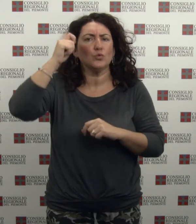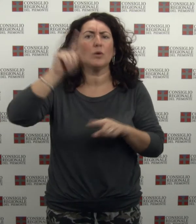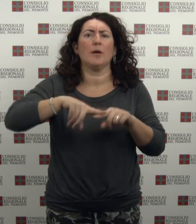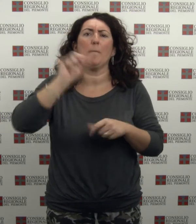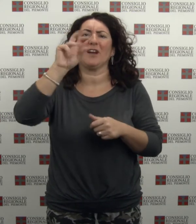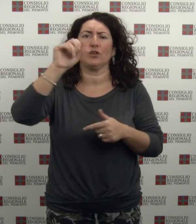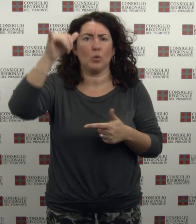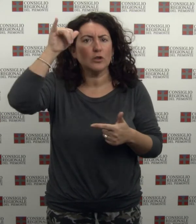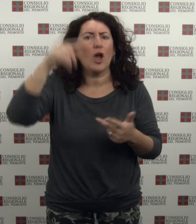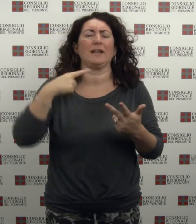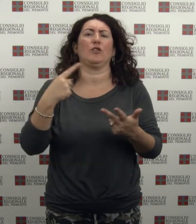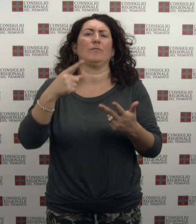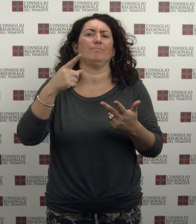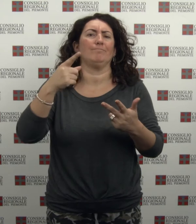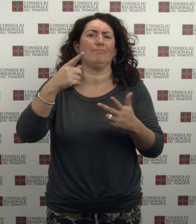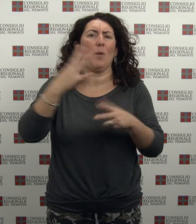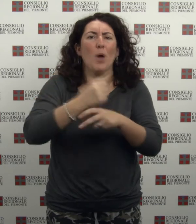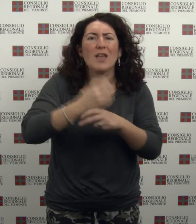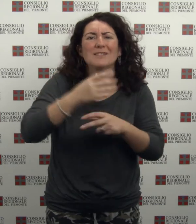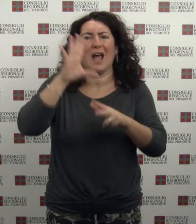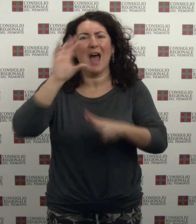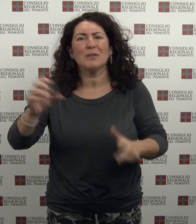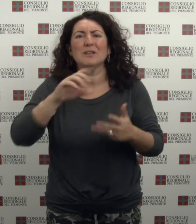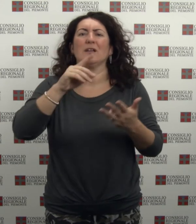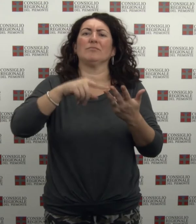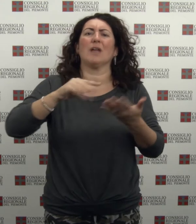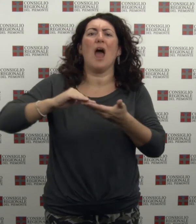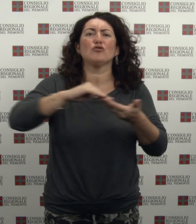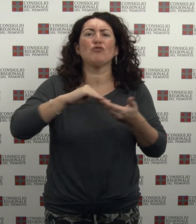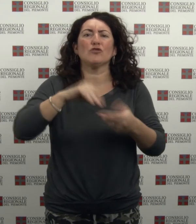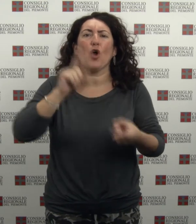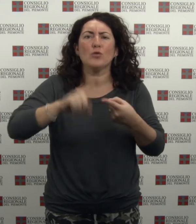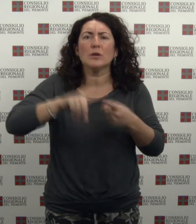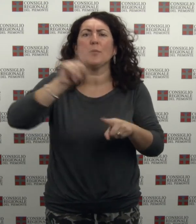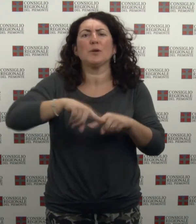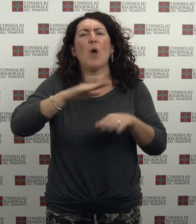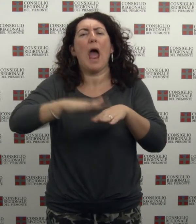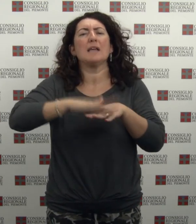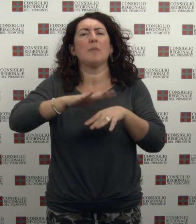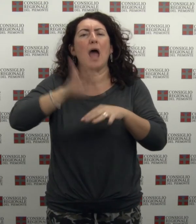Torino, delle forze dell'ordine, delle associazioni dei consumatori ed esperti in materia di lotta all'usura